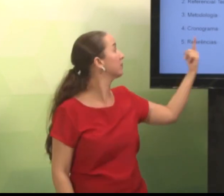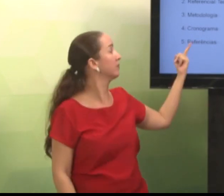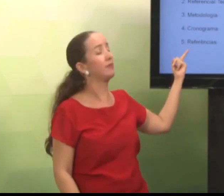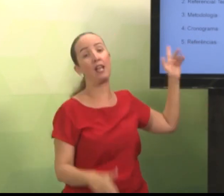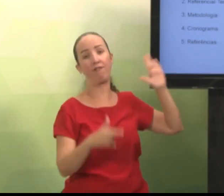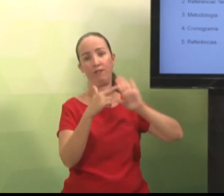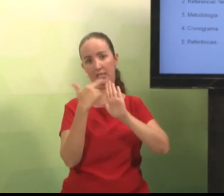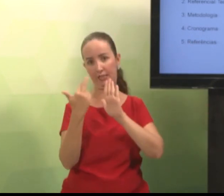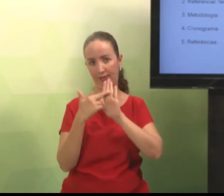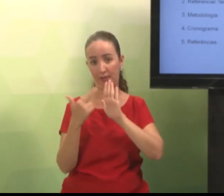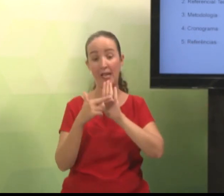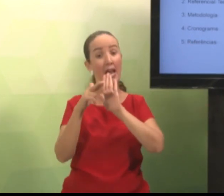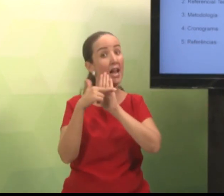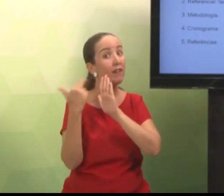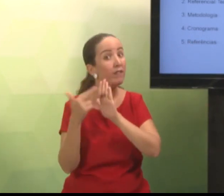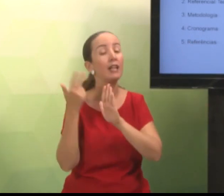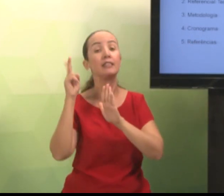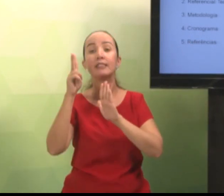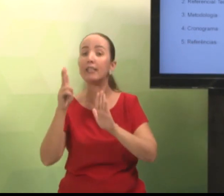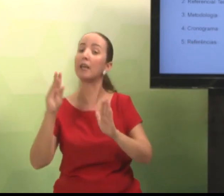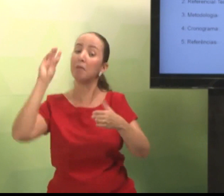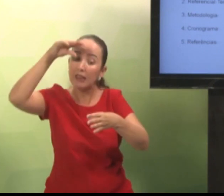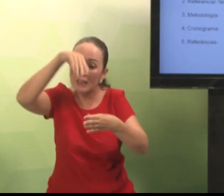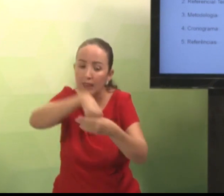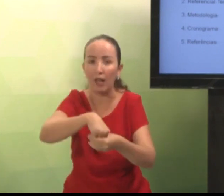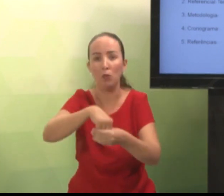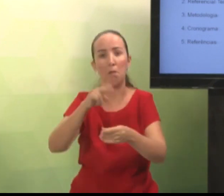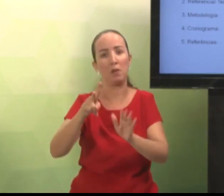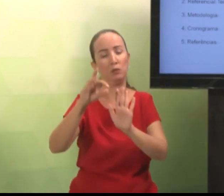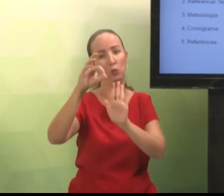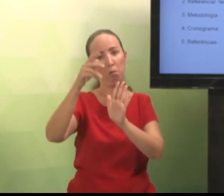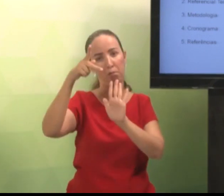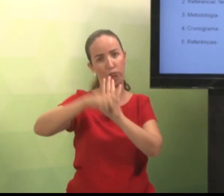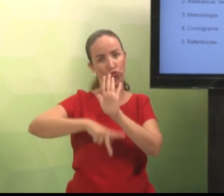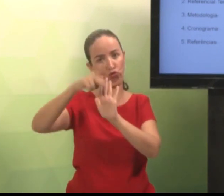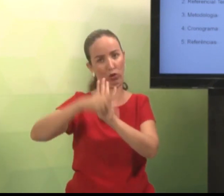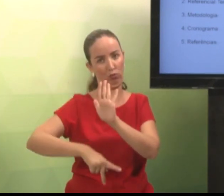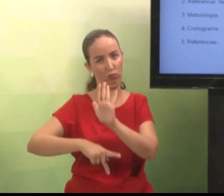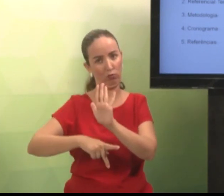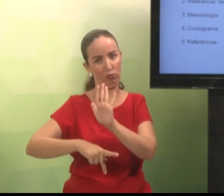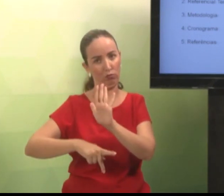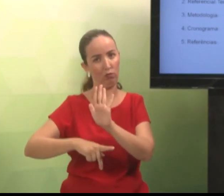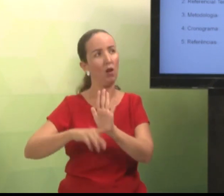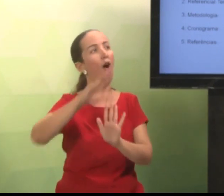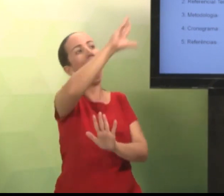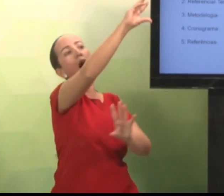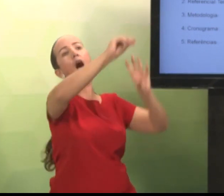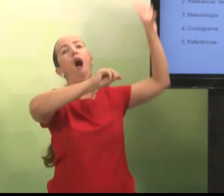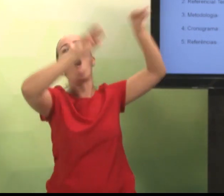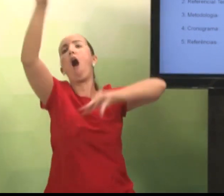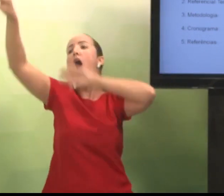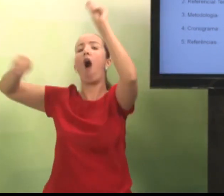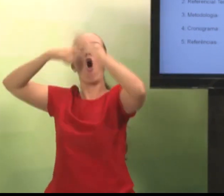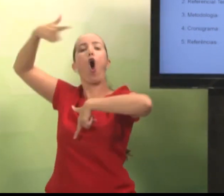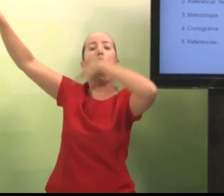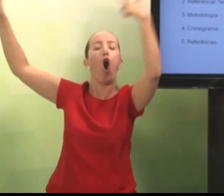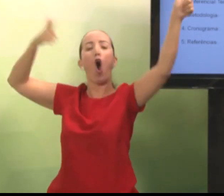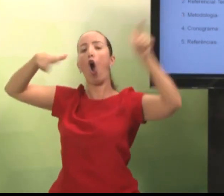E, por fim, as referências. Então, nas referências, você sempre vai colocar os materiais e